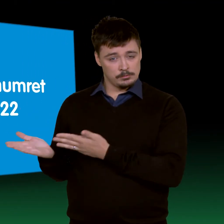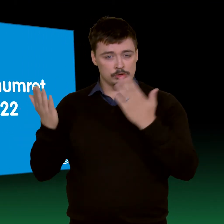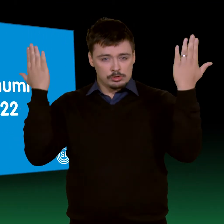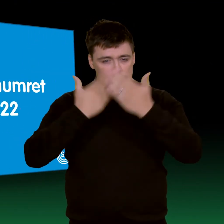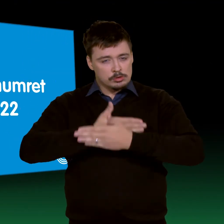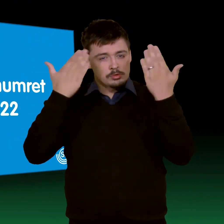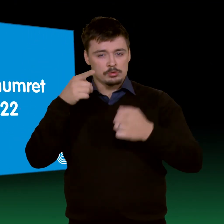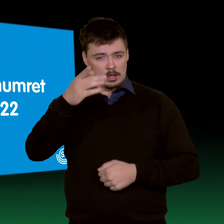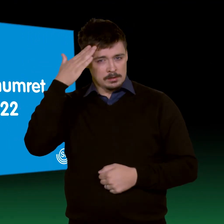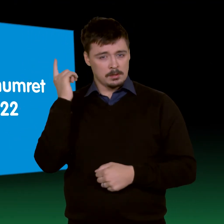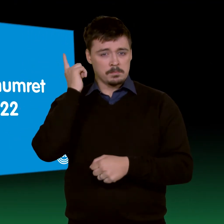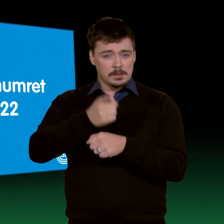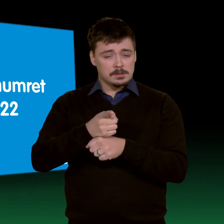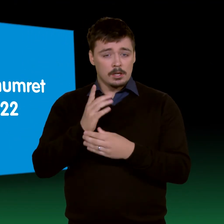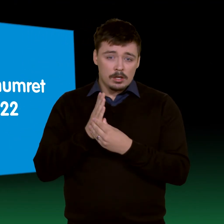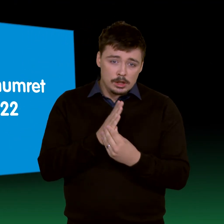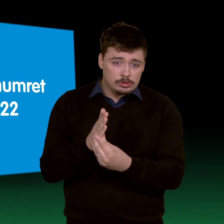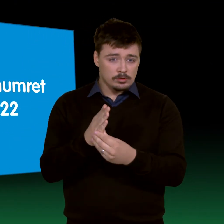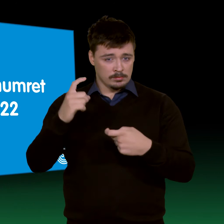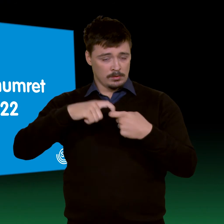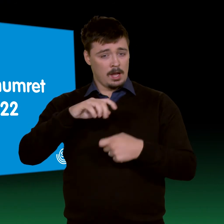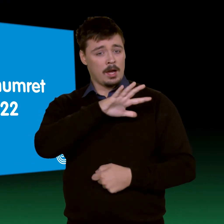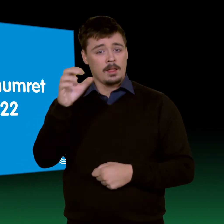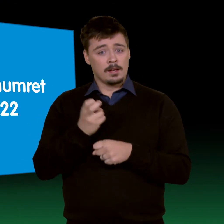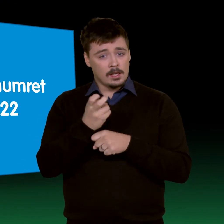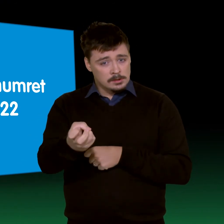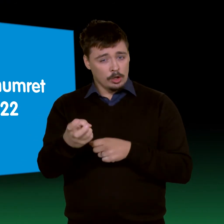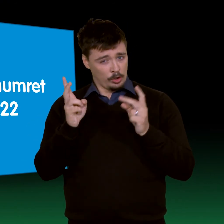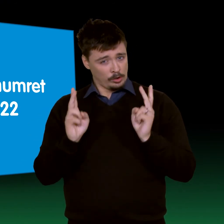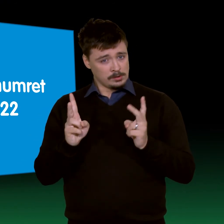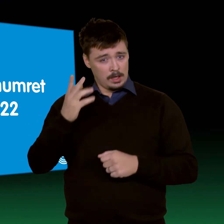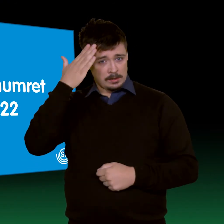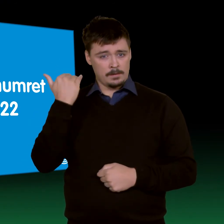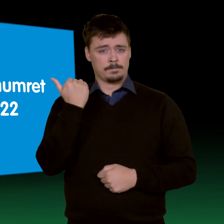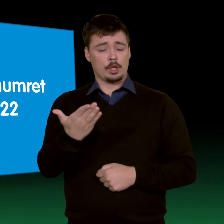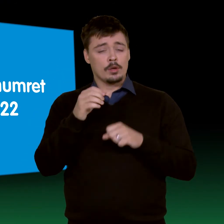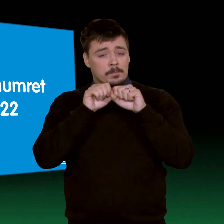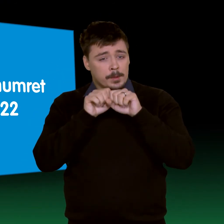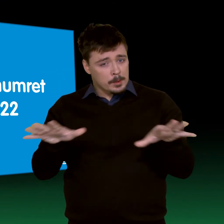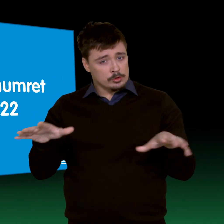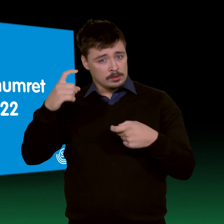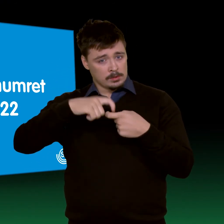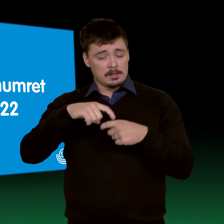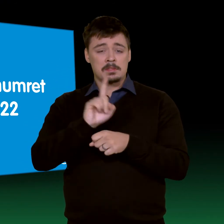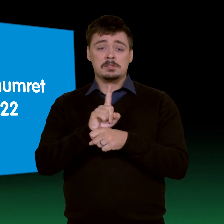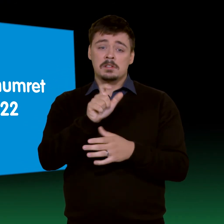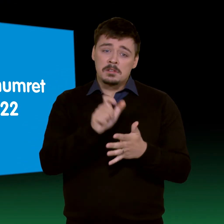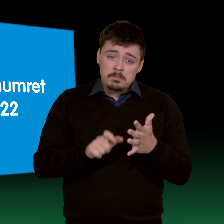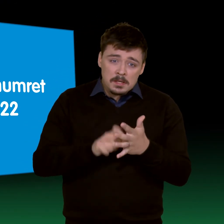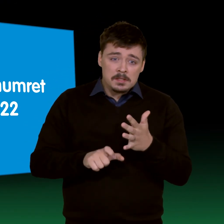120 20 22 kan man beställa ledsagning till samtliga trafikslag dygnet runt. Via numret kan man